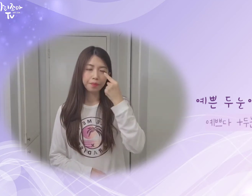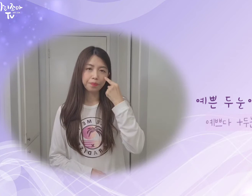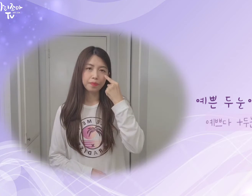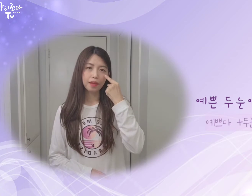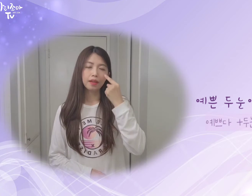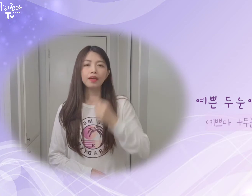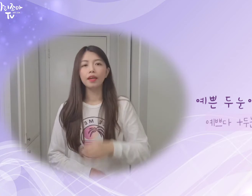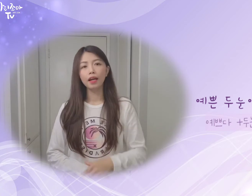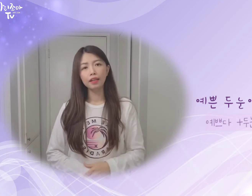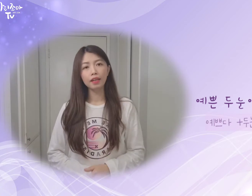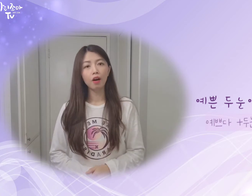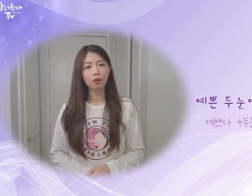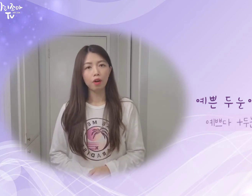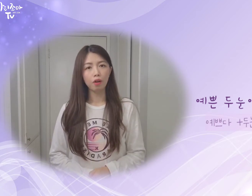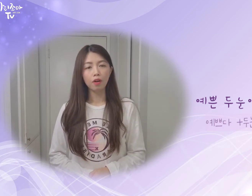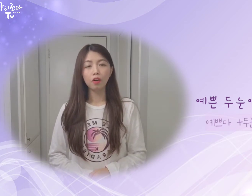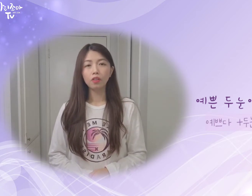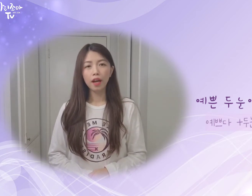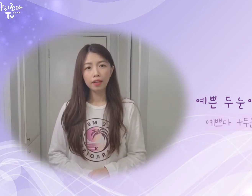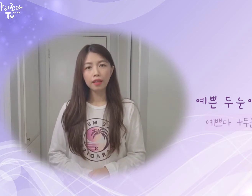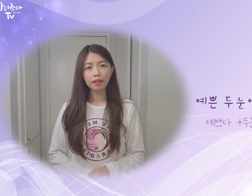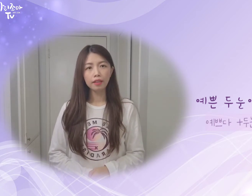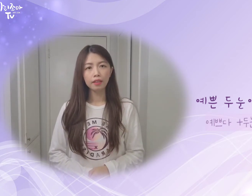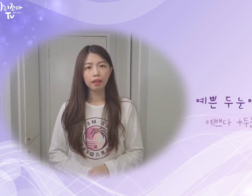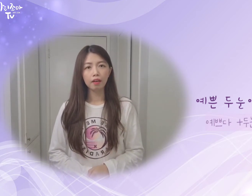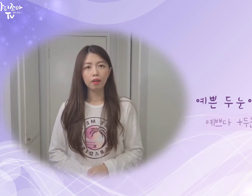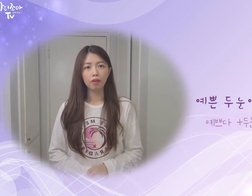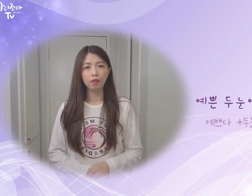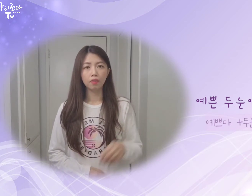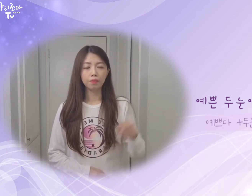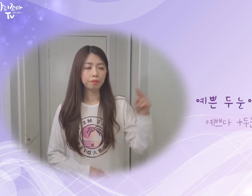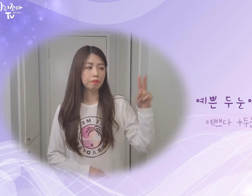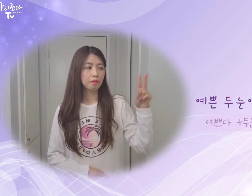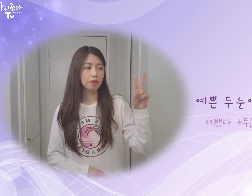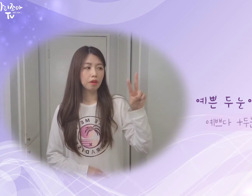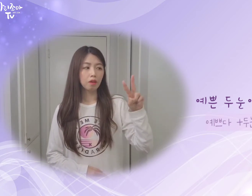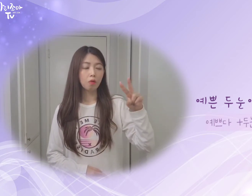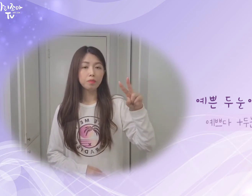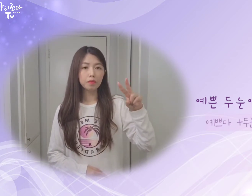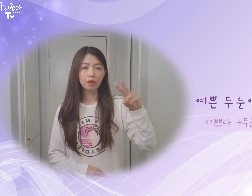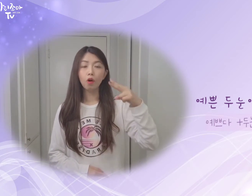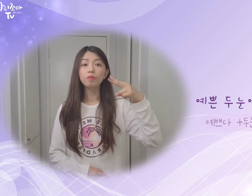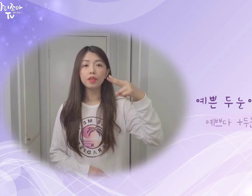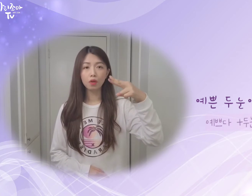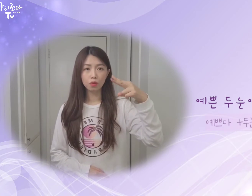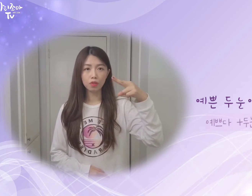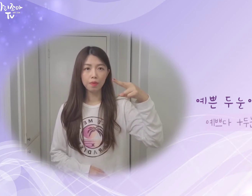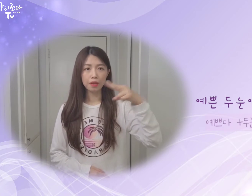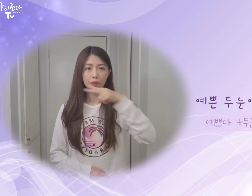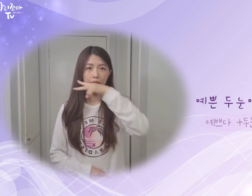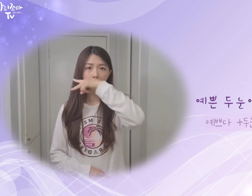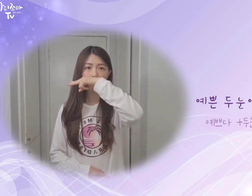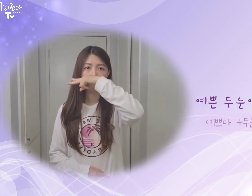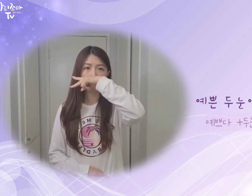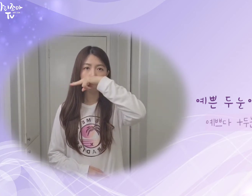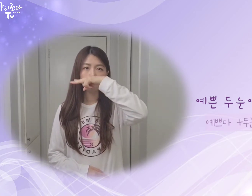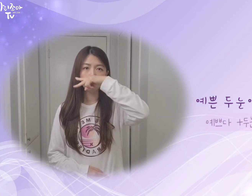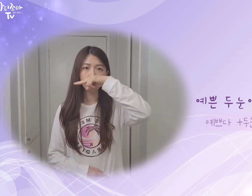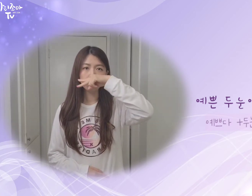향기가 어려. 여기서 향기는 검지하고 종지만 이용해서 코